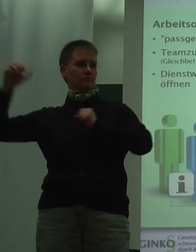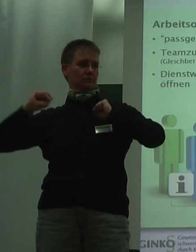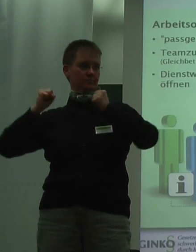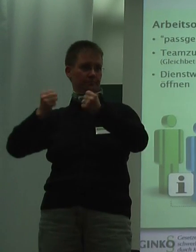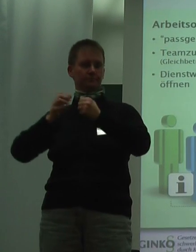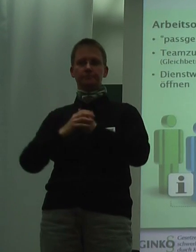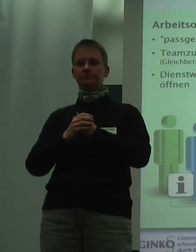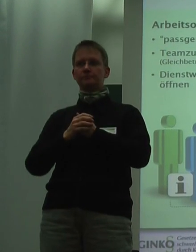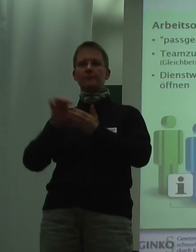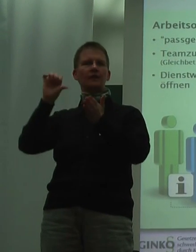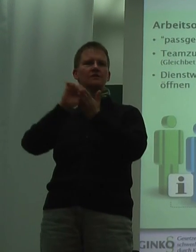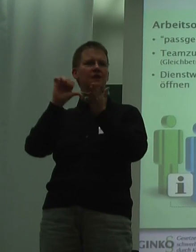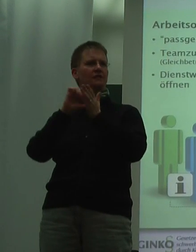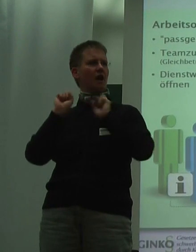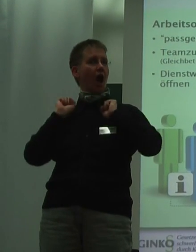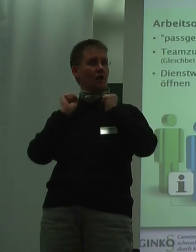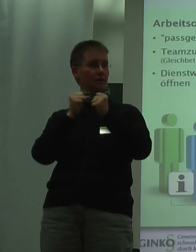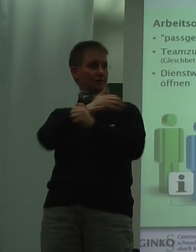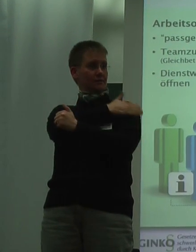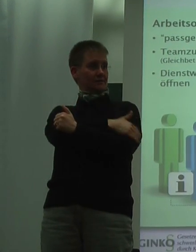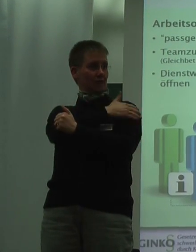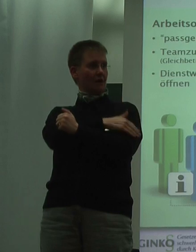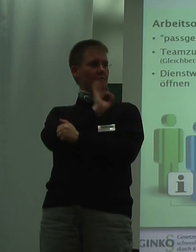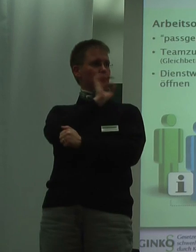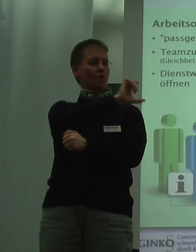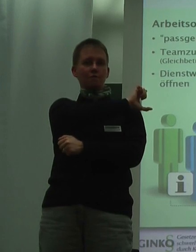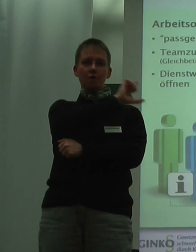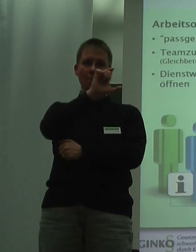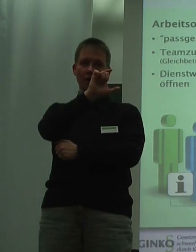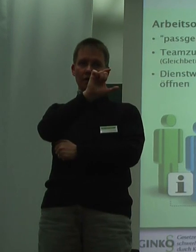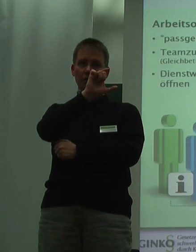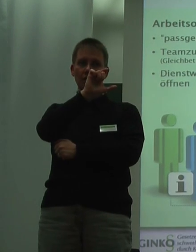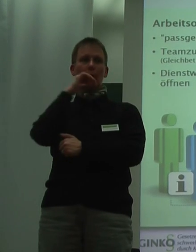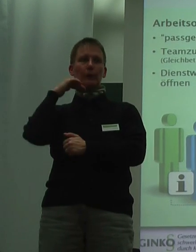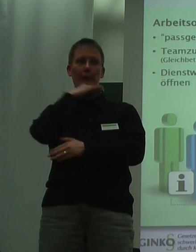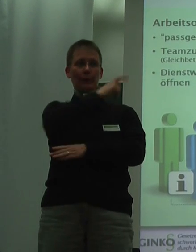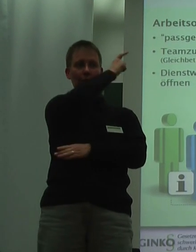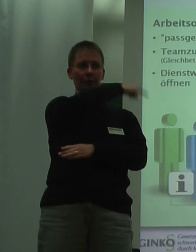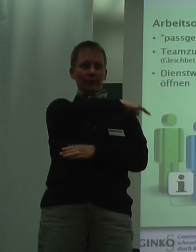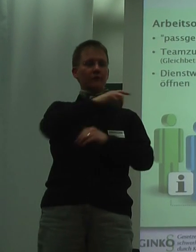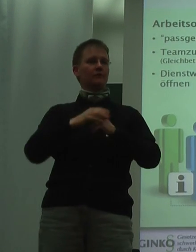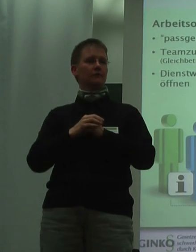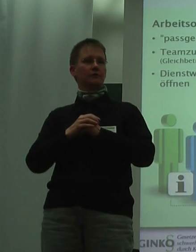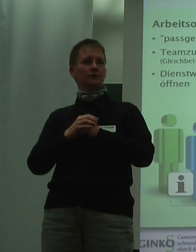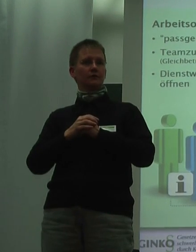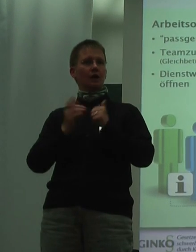Die zentralen Akteure auf Seiten der Unternehmen, hier grün dargestellt, sind hier sowohl die beauftragten